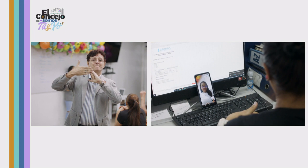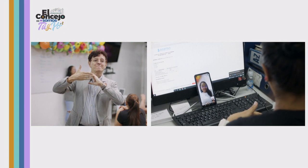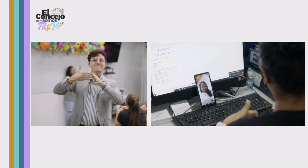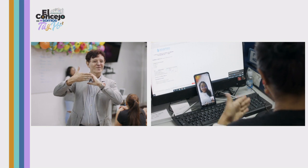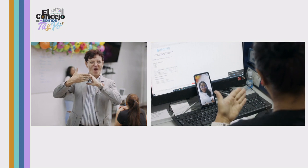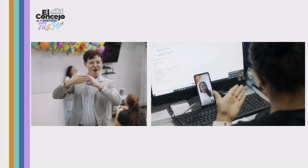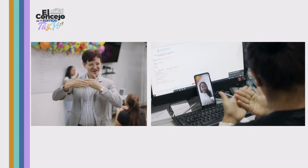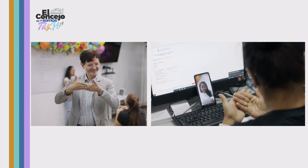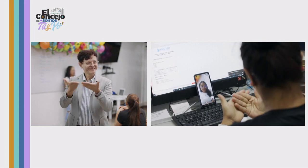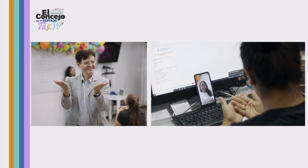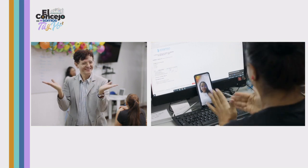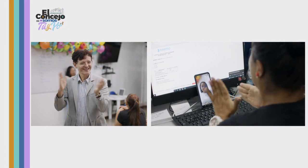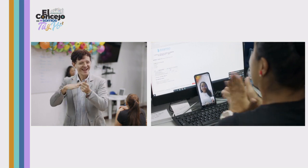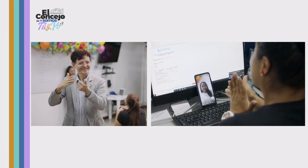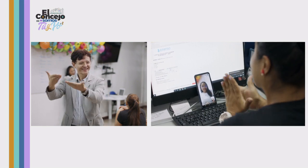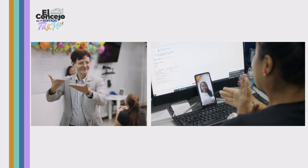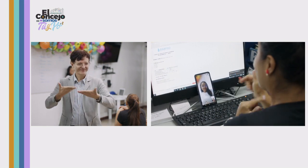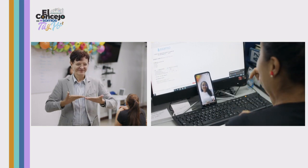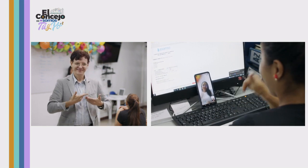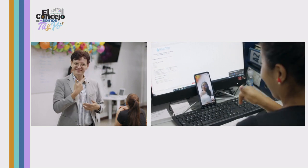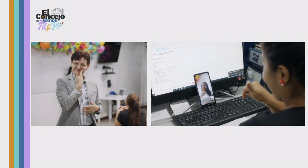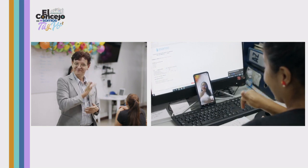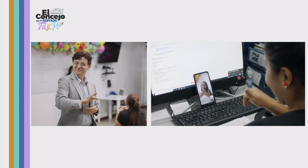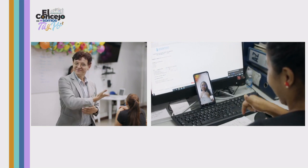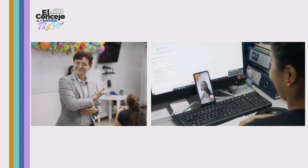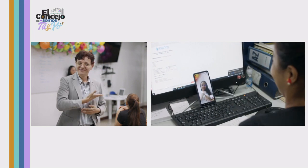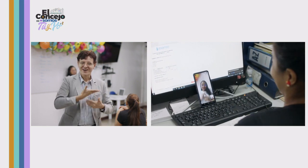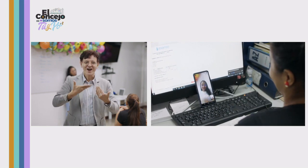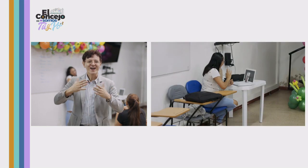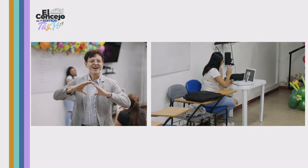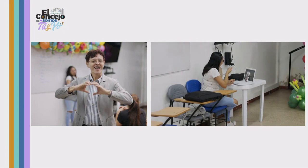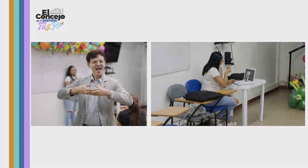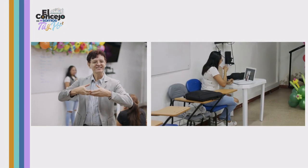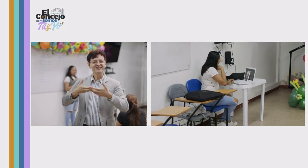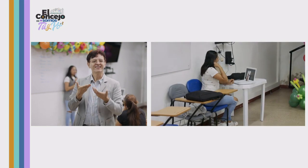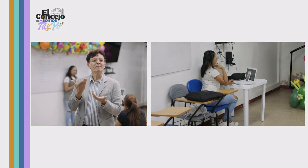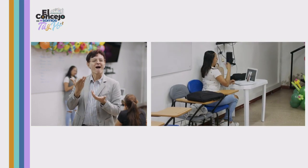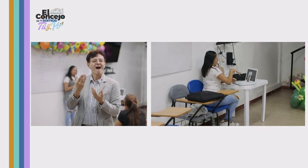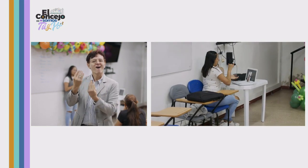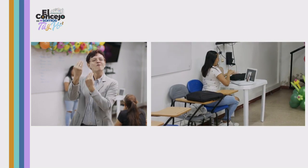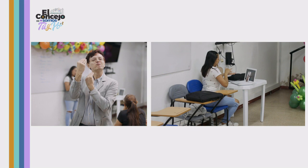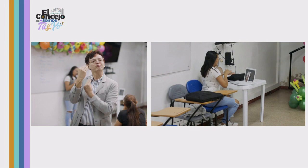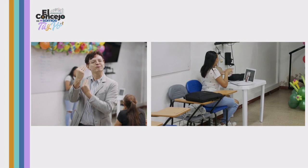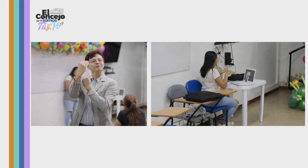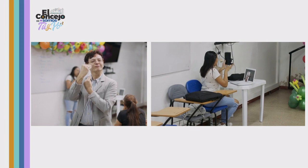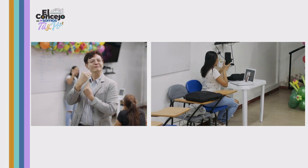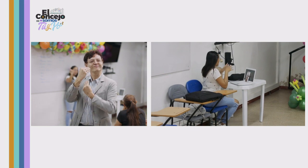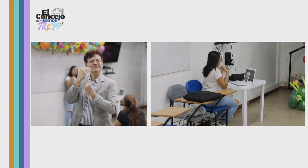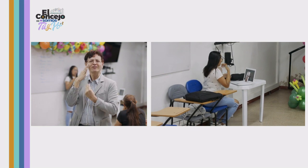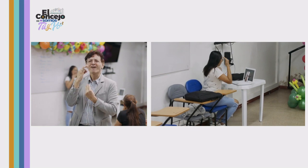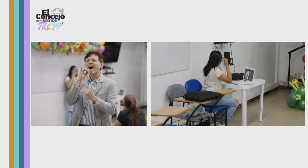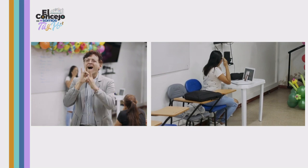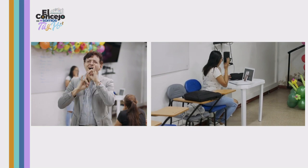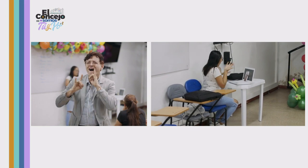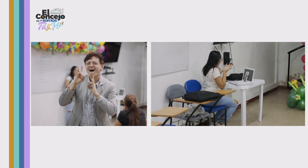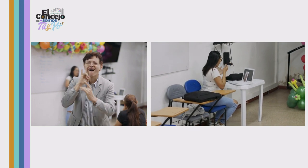comunicación y todo esto es muy importante para nosotros. Es por eso que invitamos a las personas oyentes para que